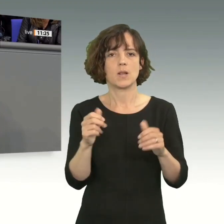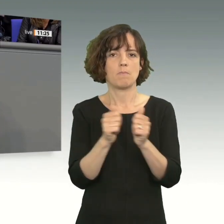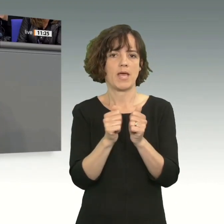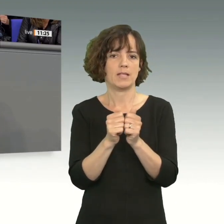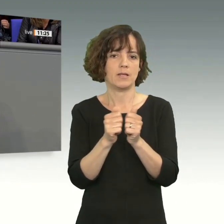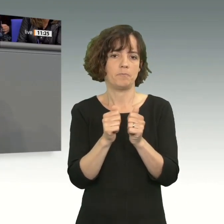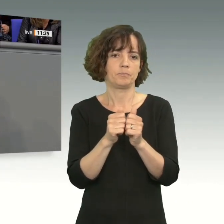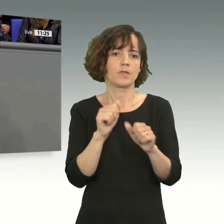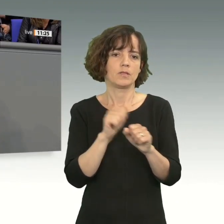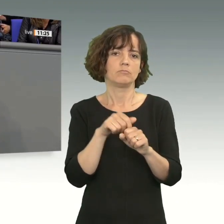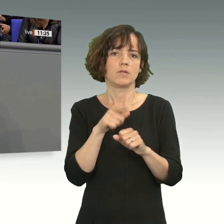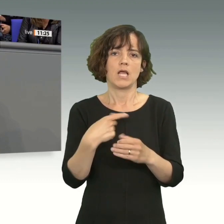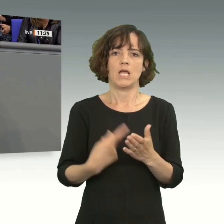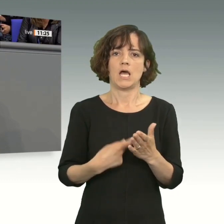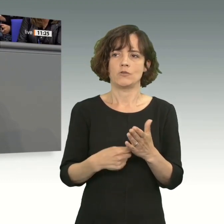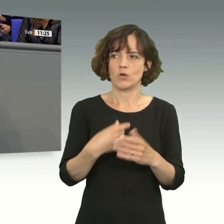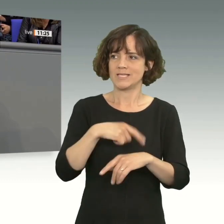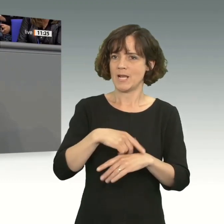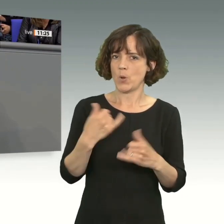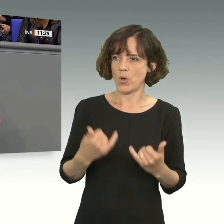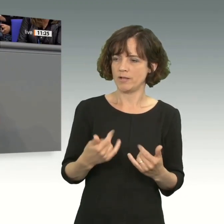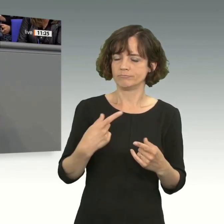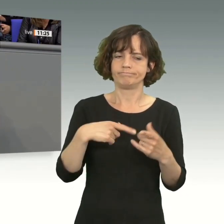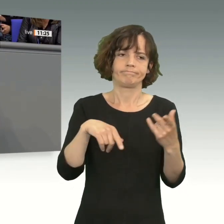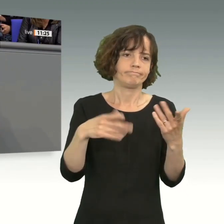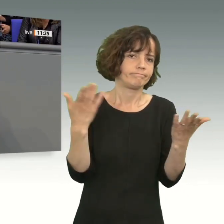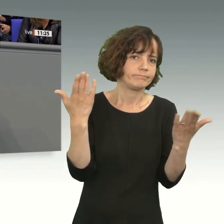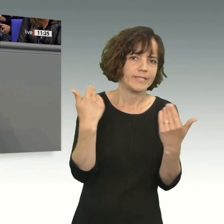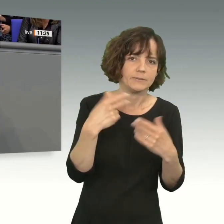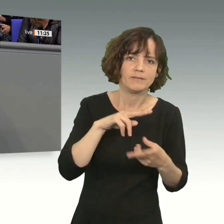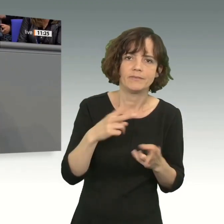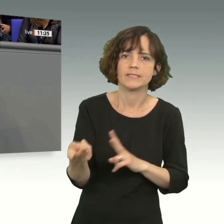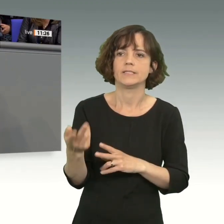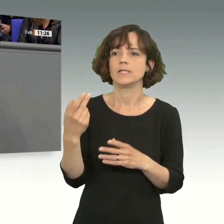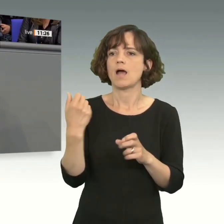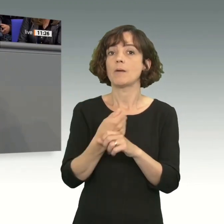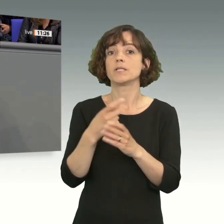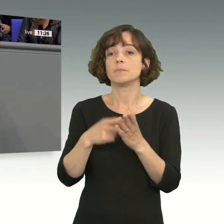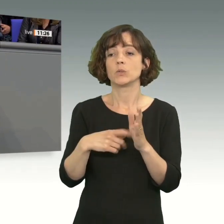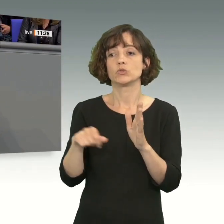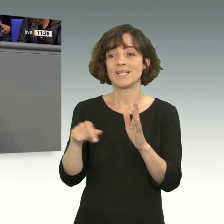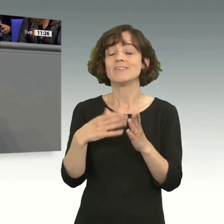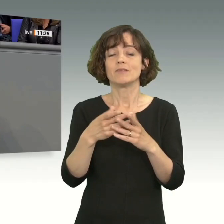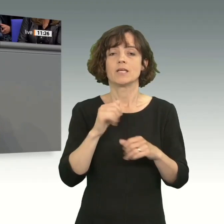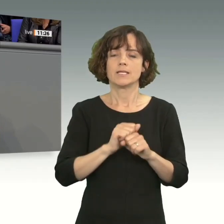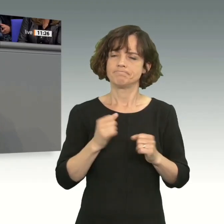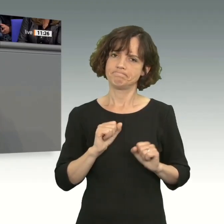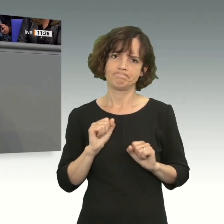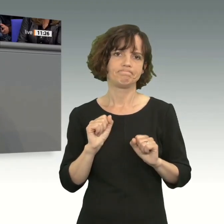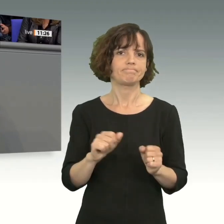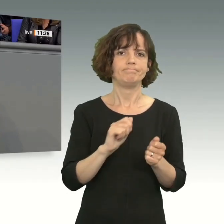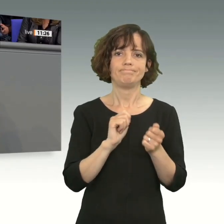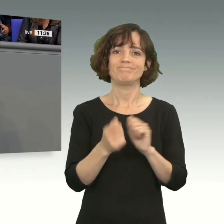Partnern können wir den Herausforderungen unserer Zeit wie dem Klimawandel oder den menschenunwürdigen Arbeitsbedingungen entgegentreten. Und die